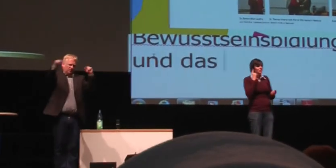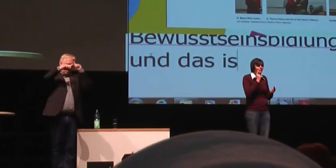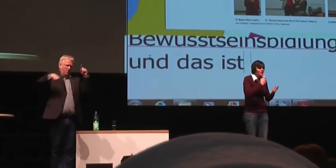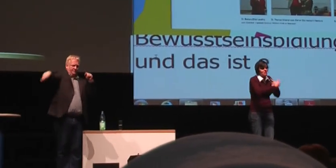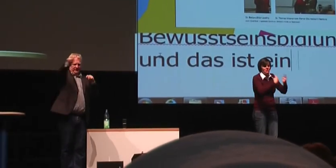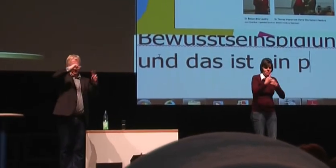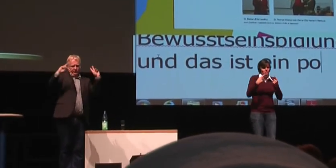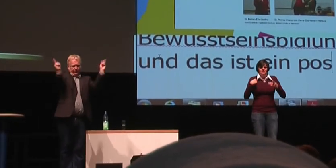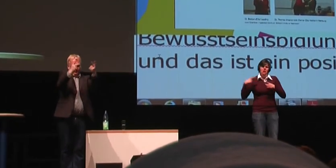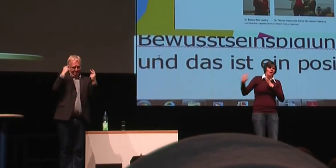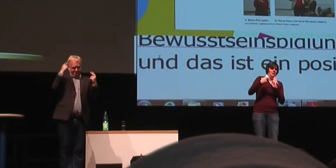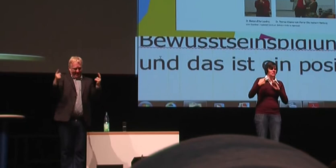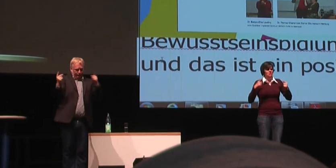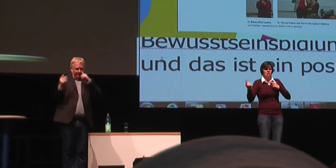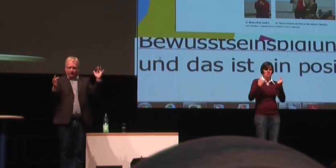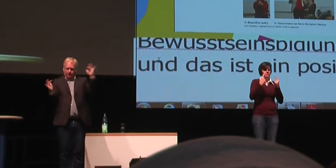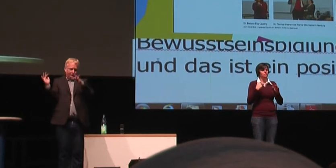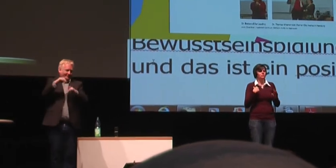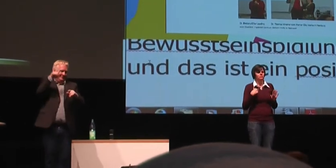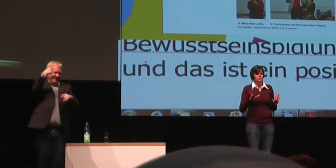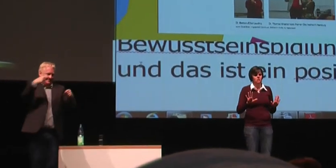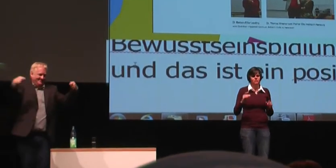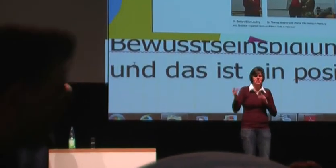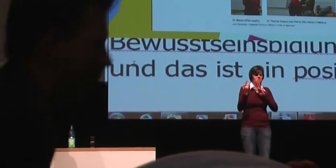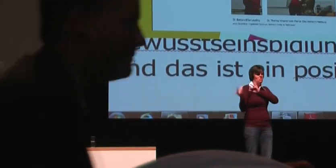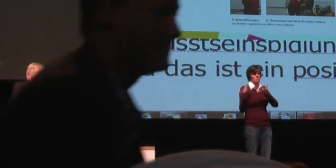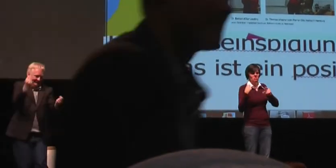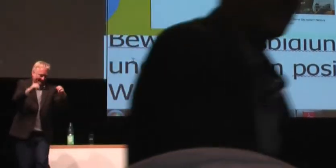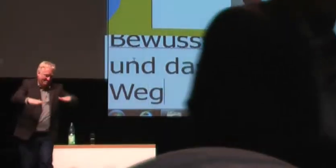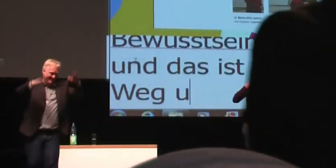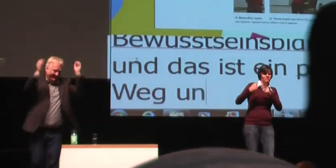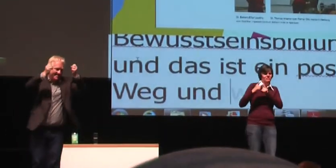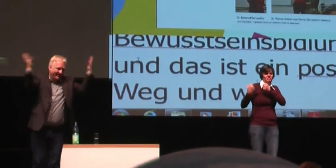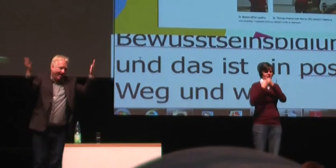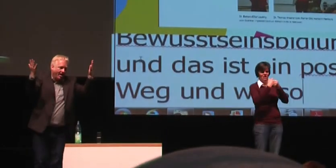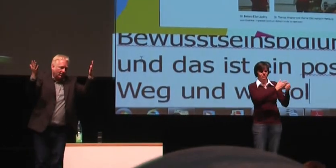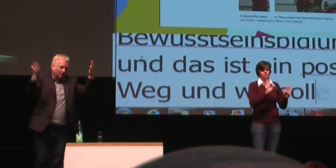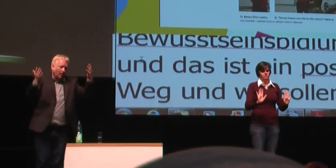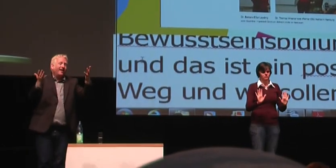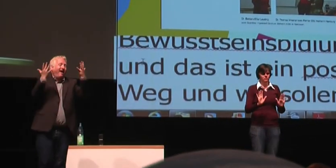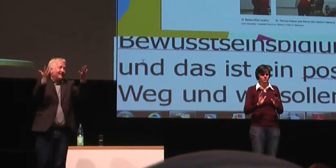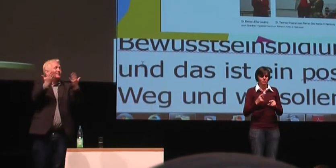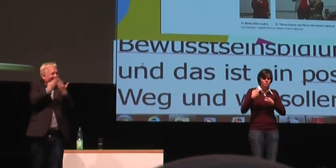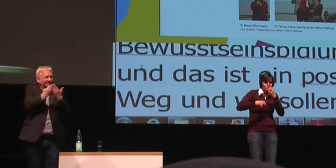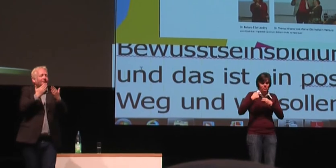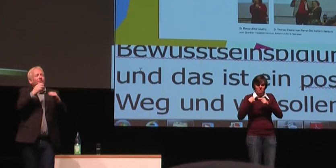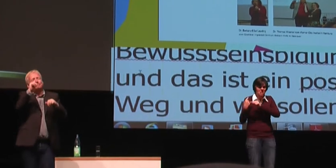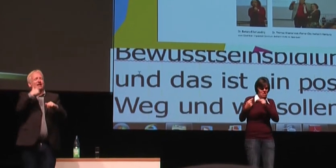aufeinander einzuhacken oder einander zu schlagen, weil ich glaube, da kommen wir nicht voran. Es geht darum, einen